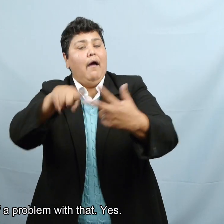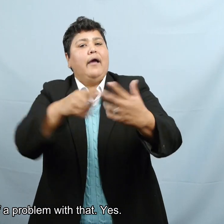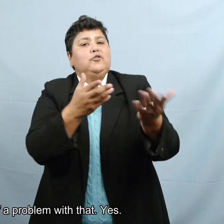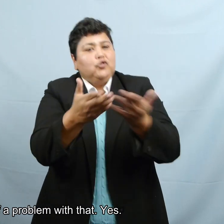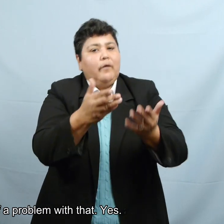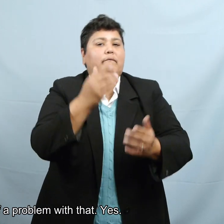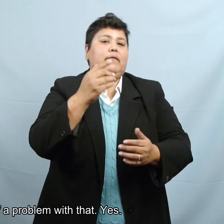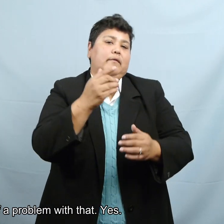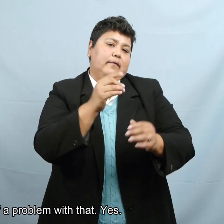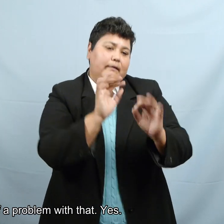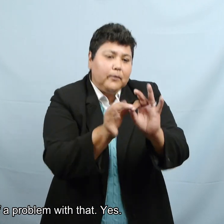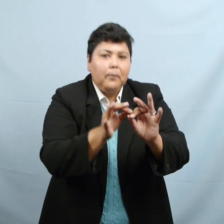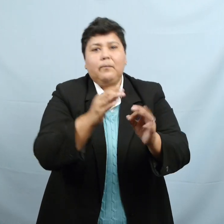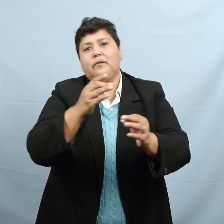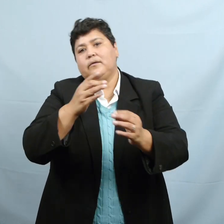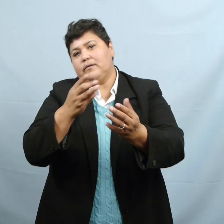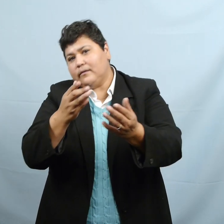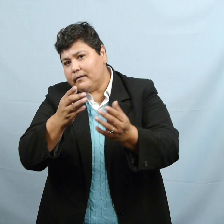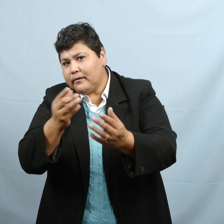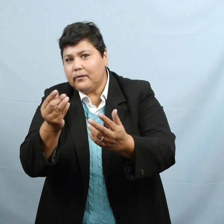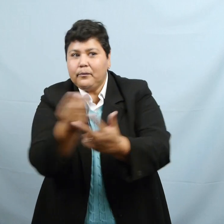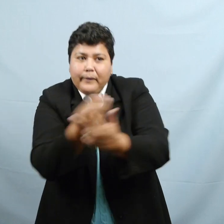de problema con eso. Sí.